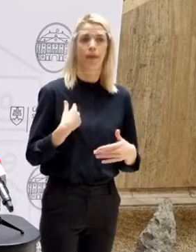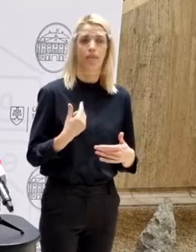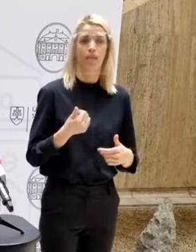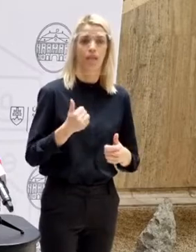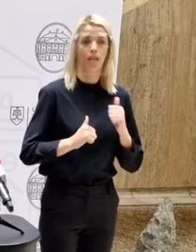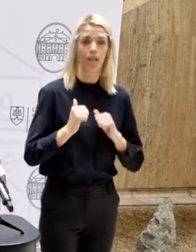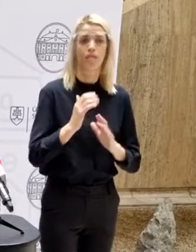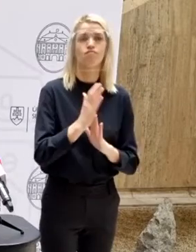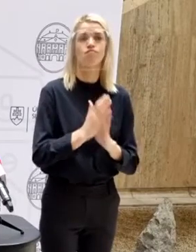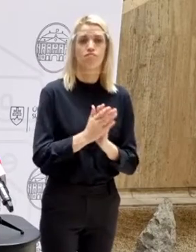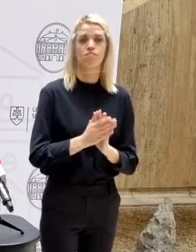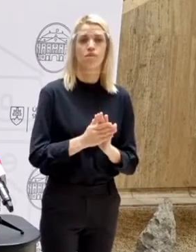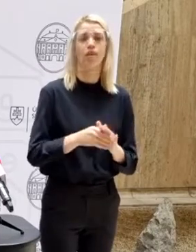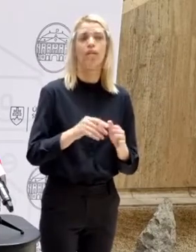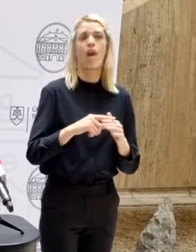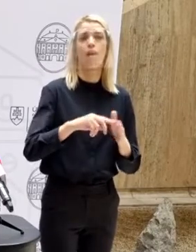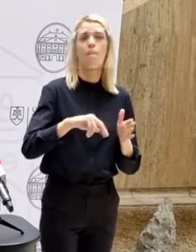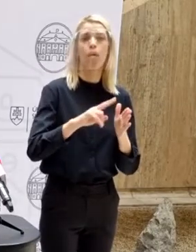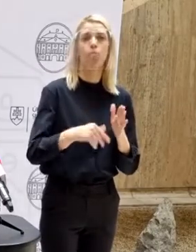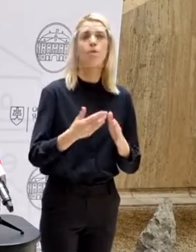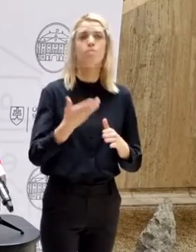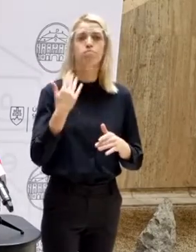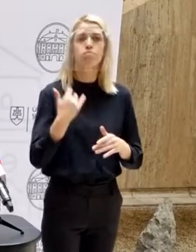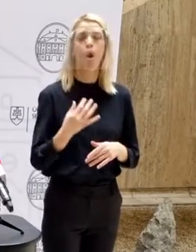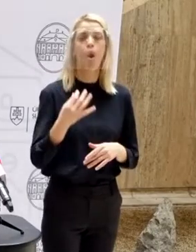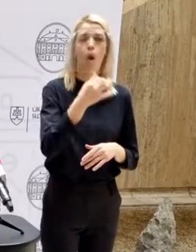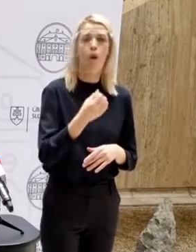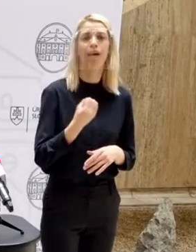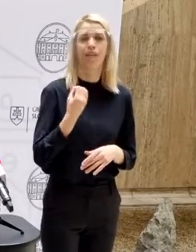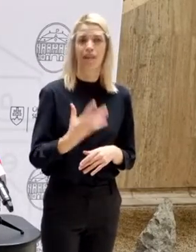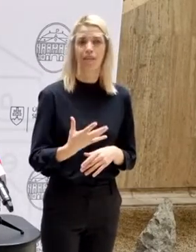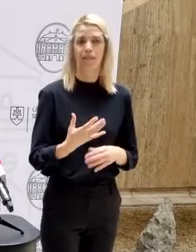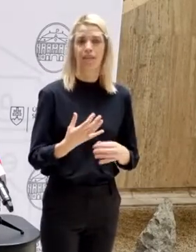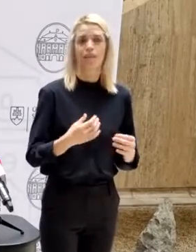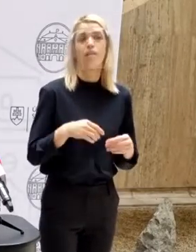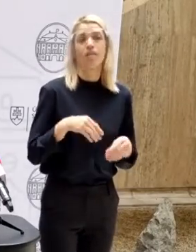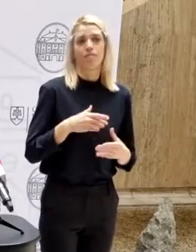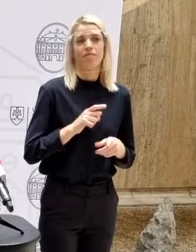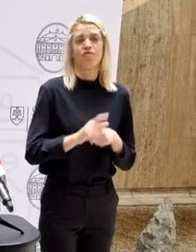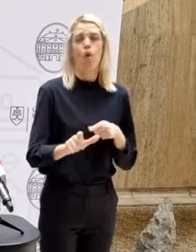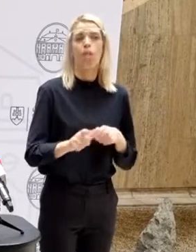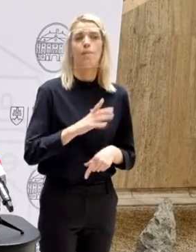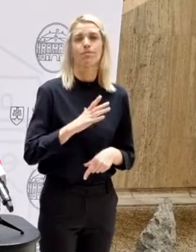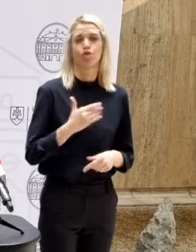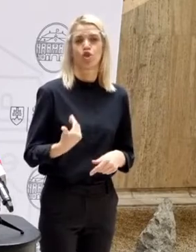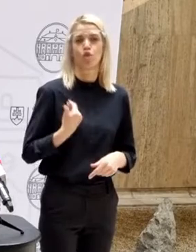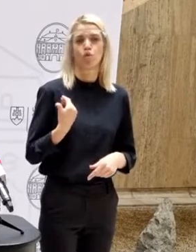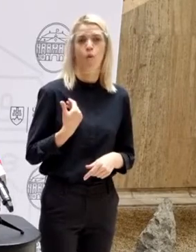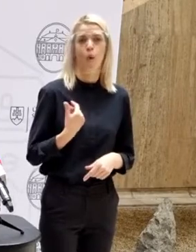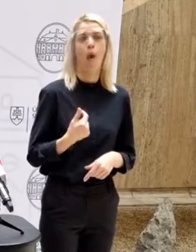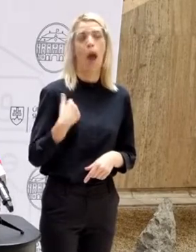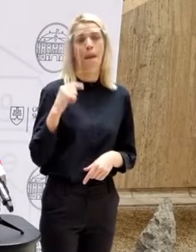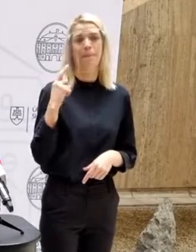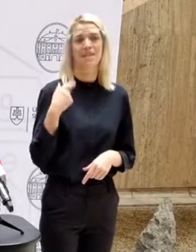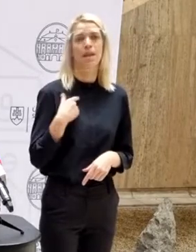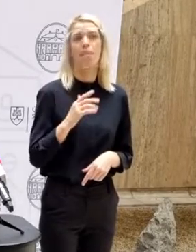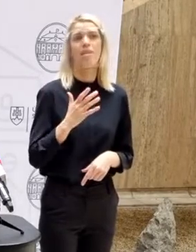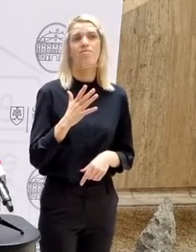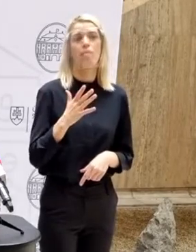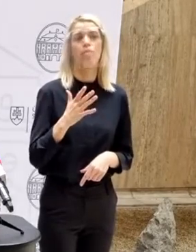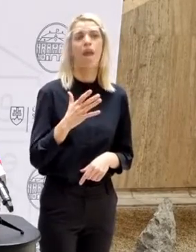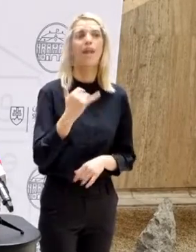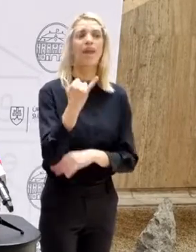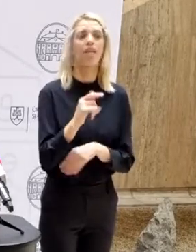pokračovať ďalej a zabezpečiť fungovanie škôl a bezpečnosť škôl. Nepredpokladám, že by nejaký riaditeľ poslal, že nemáme